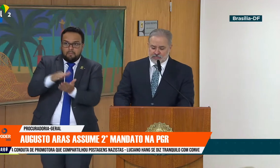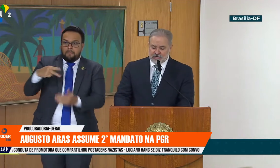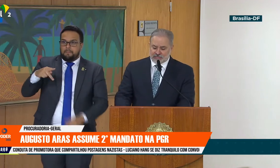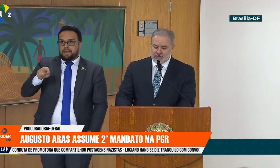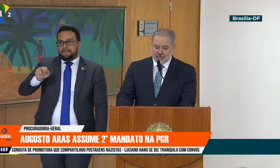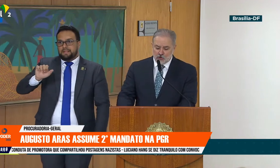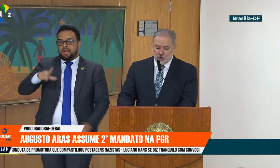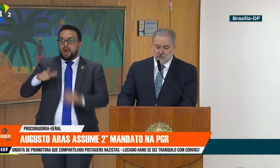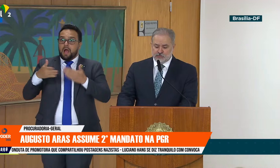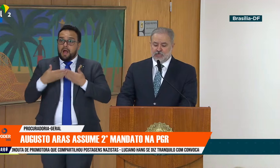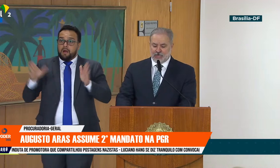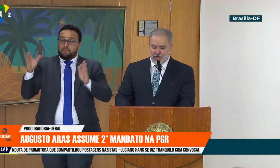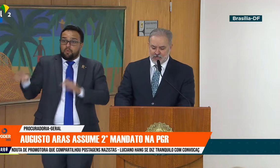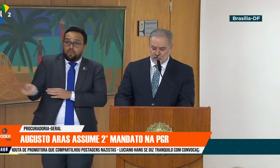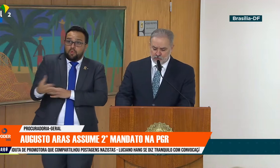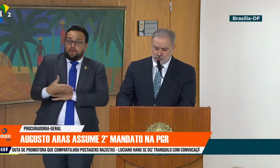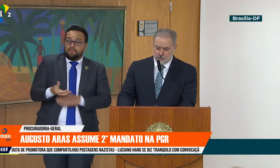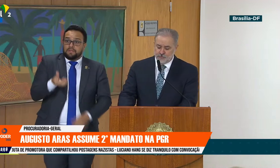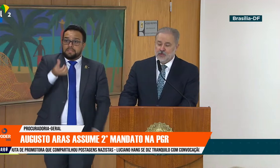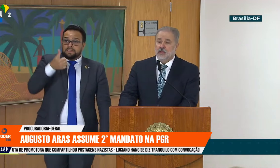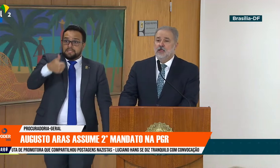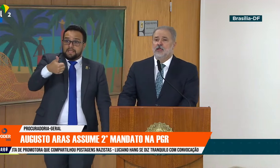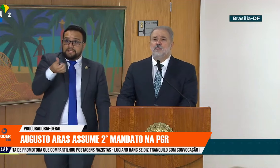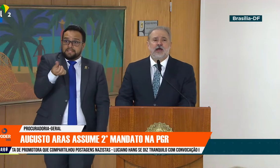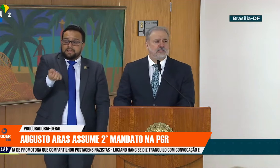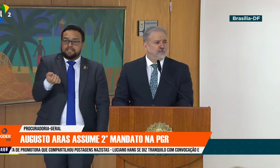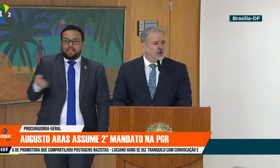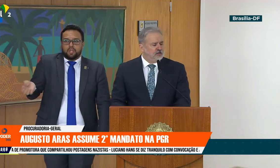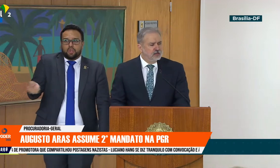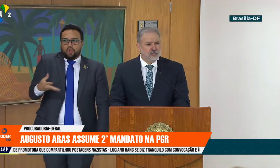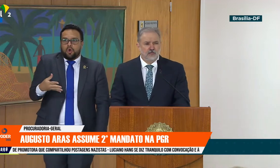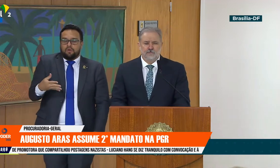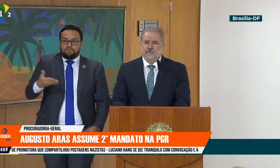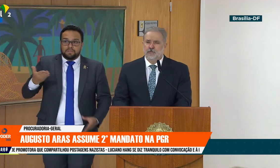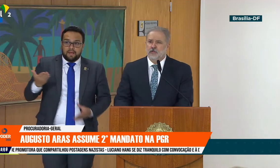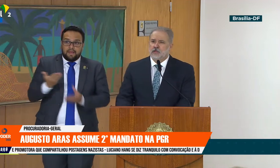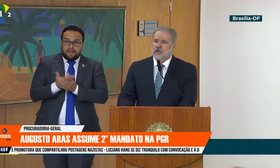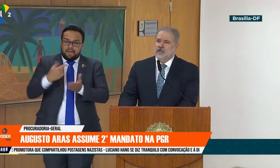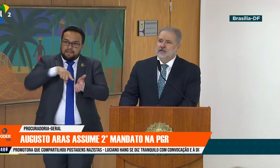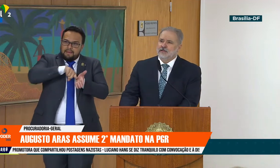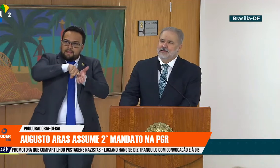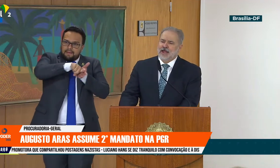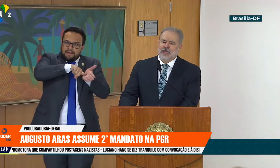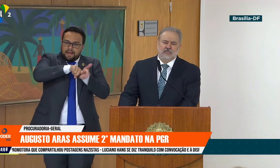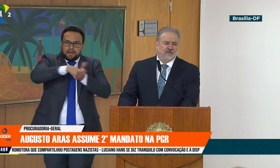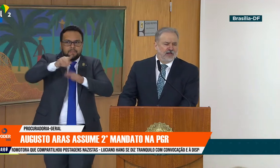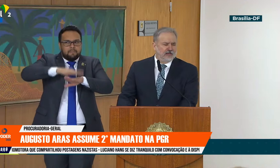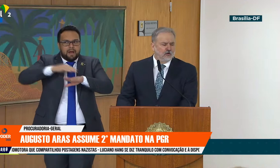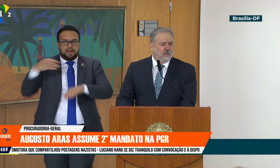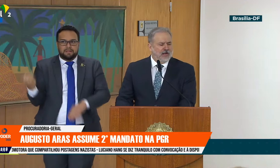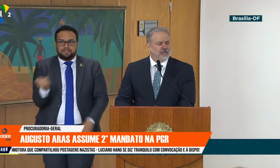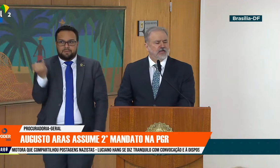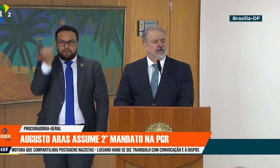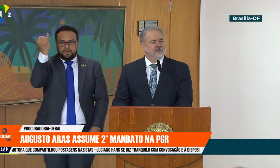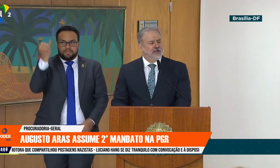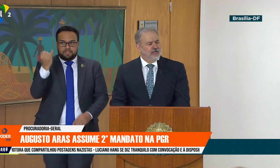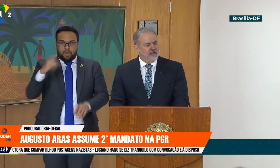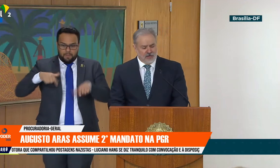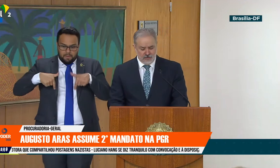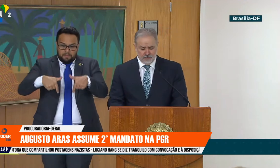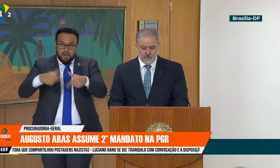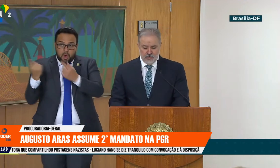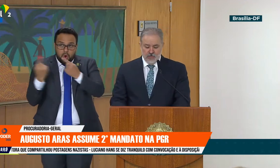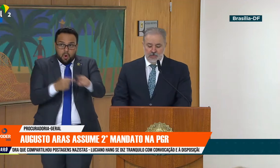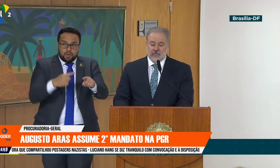160 novos inquéritos e, o mais importante, na esfera de combate à